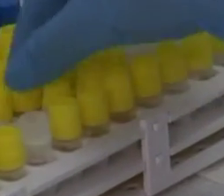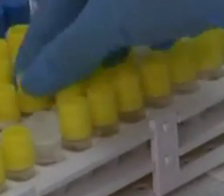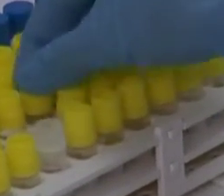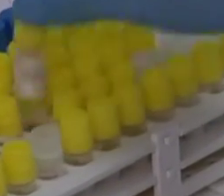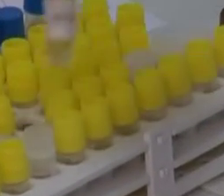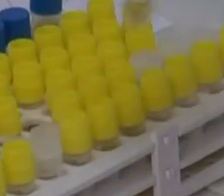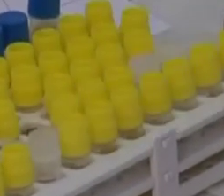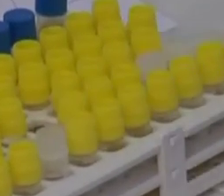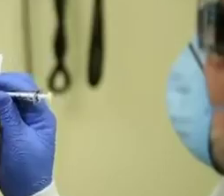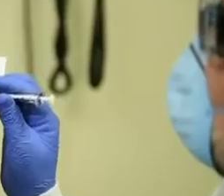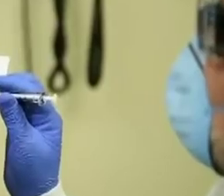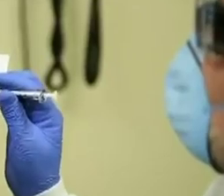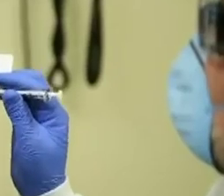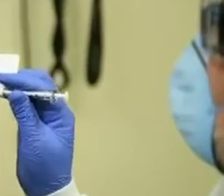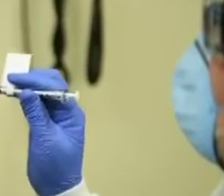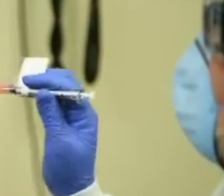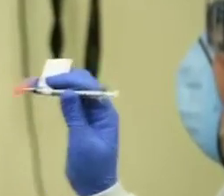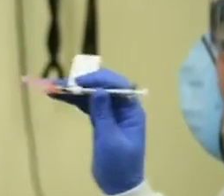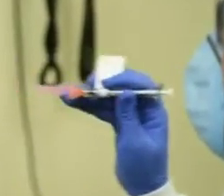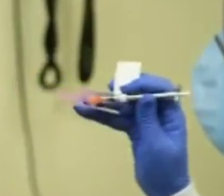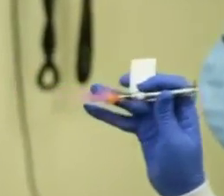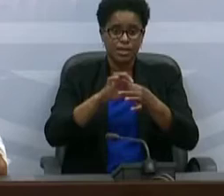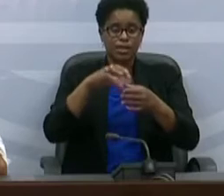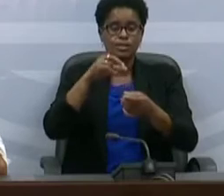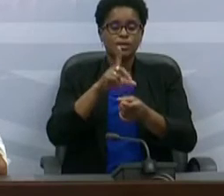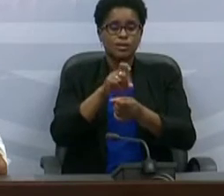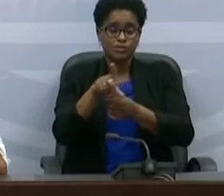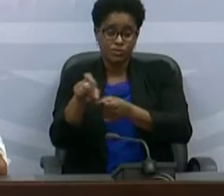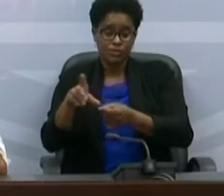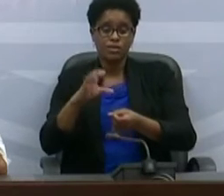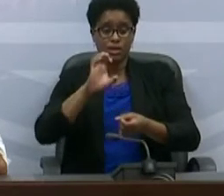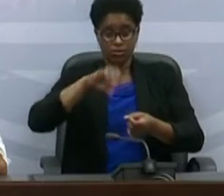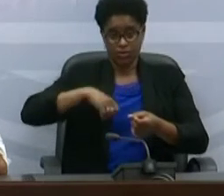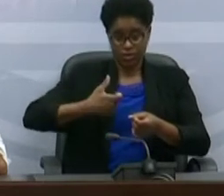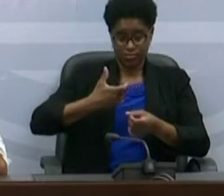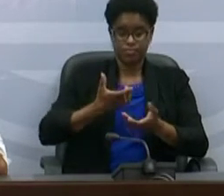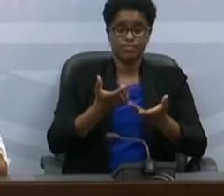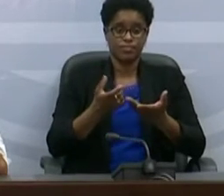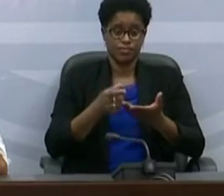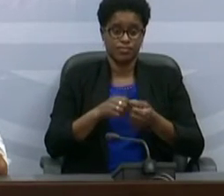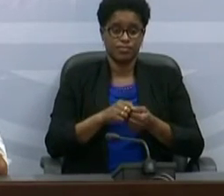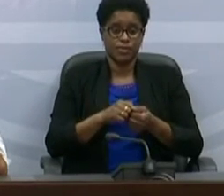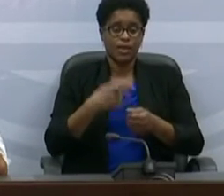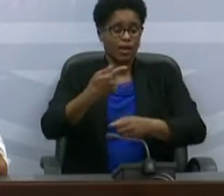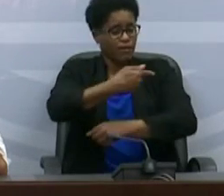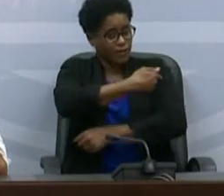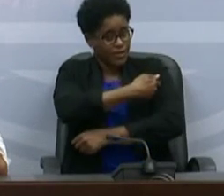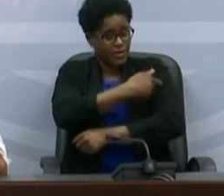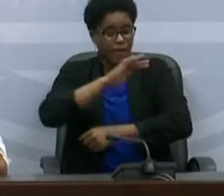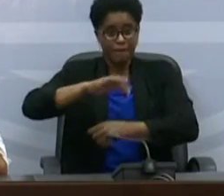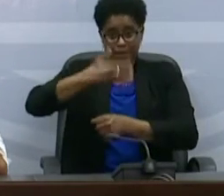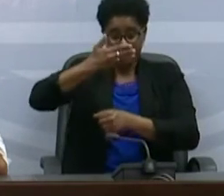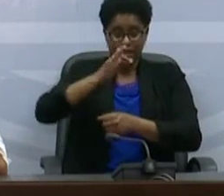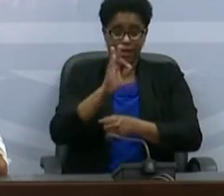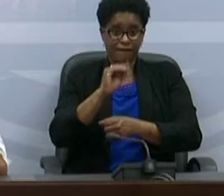grupos prioritários para receberem as vacinas. Nesta primeira fase, adiantou Jorge Barreto. A vacinação da primeira